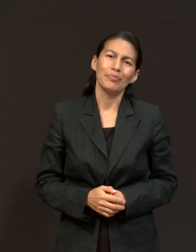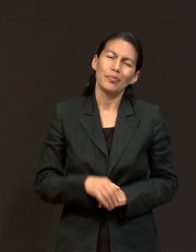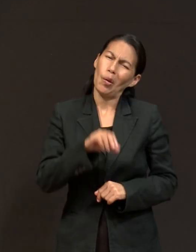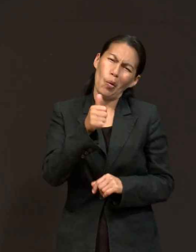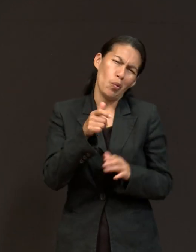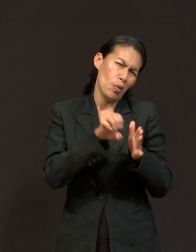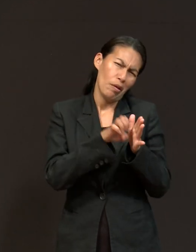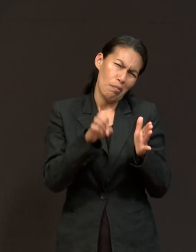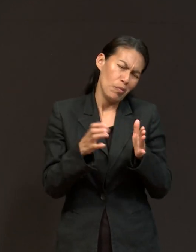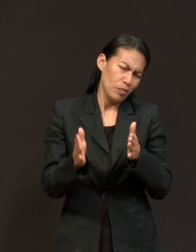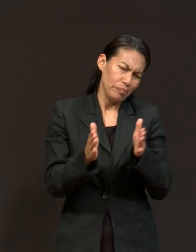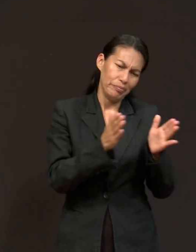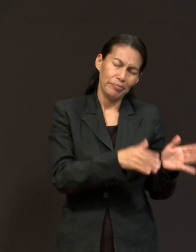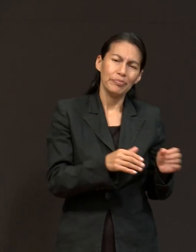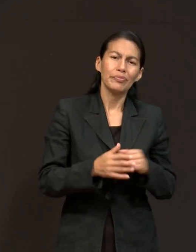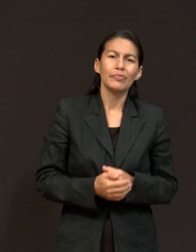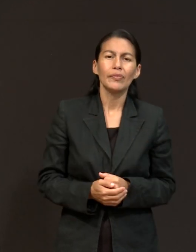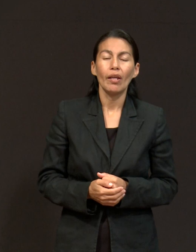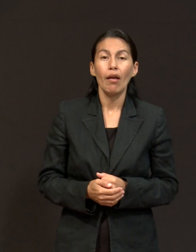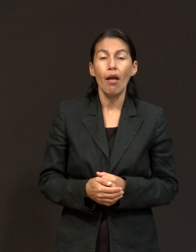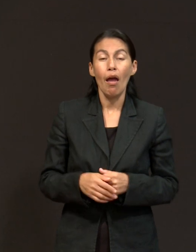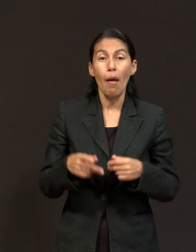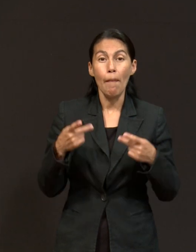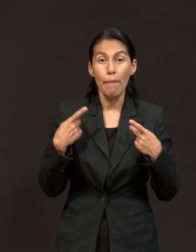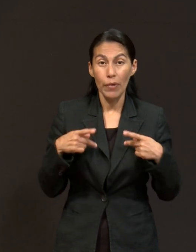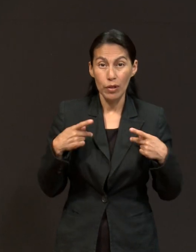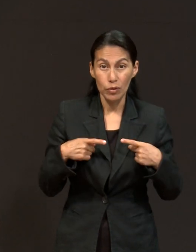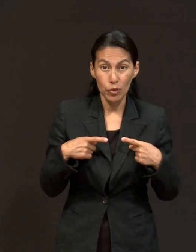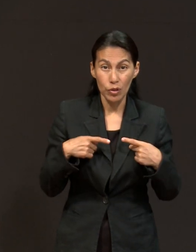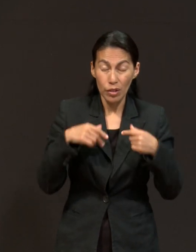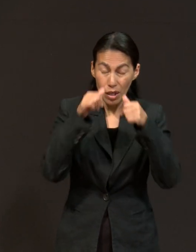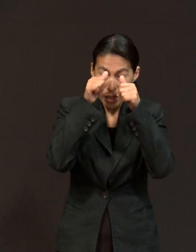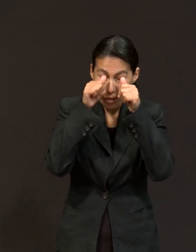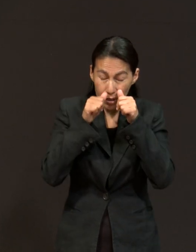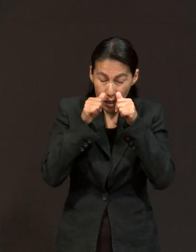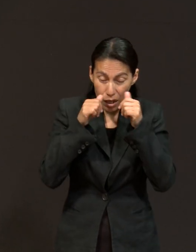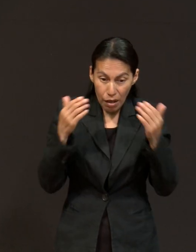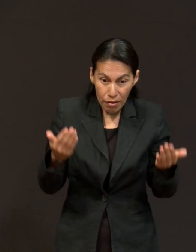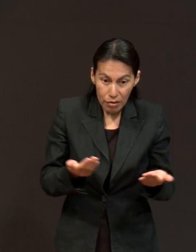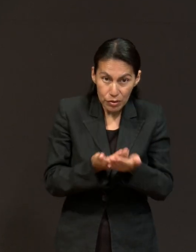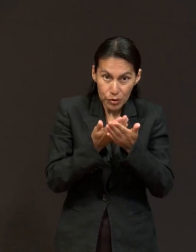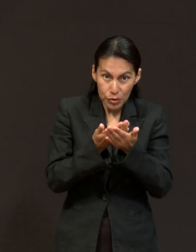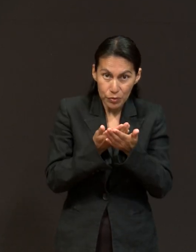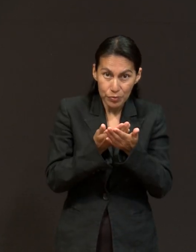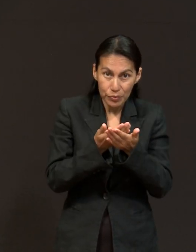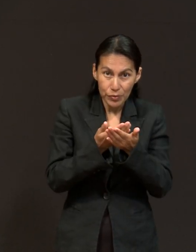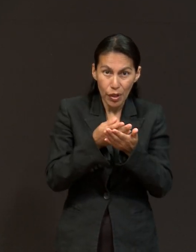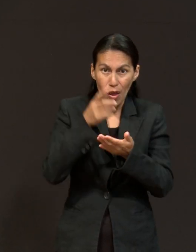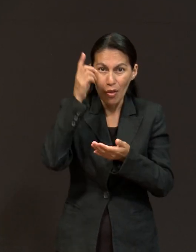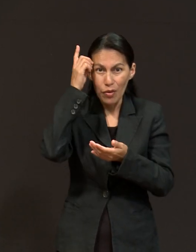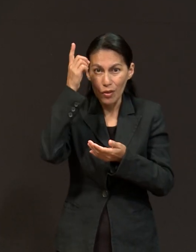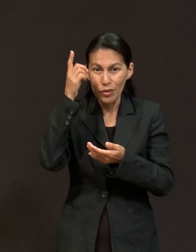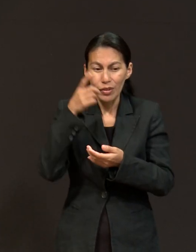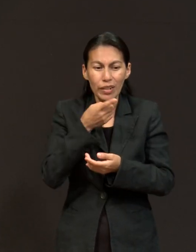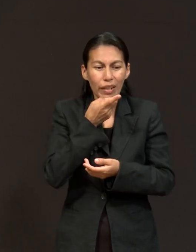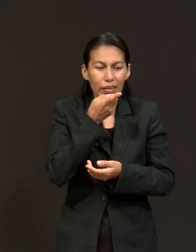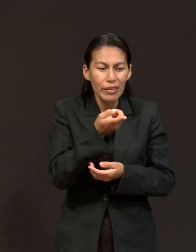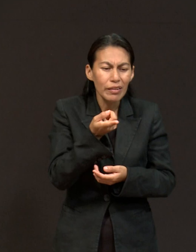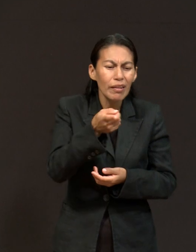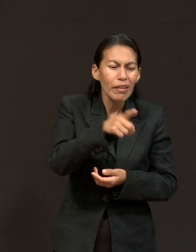ilustración clara es cuando al ciego de nacimiento, Jesús le dice, ve y lávate en el estanque de